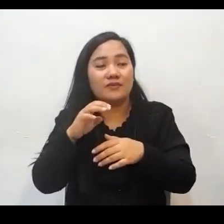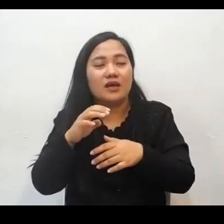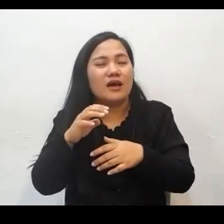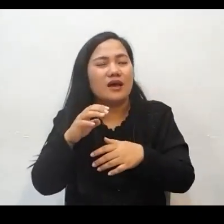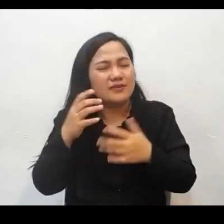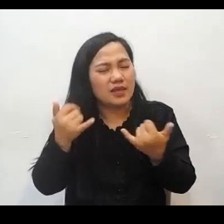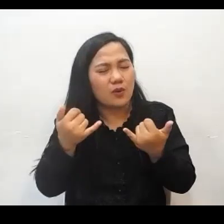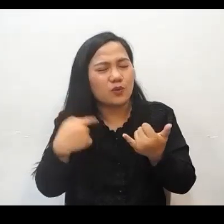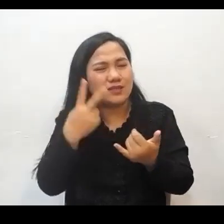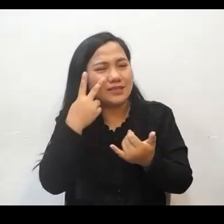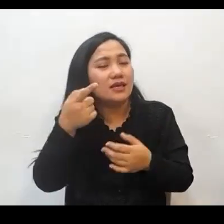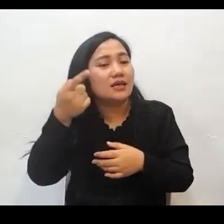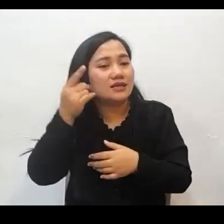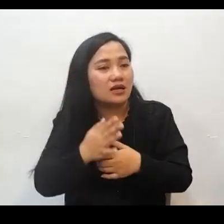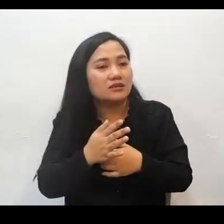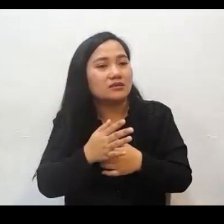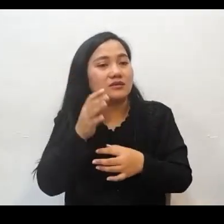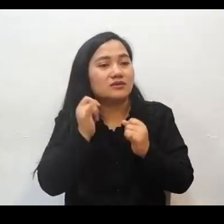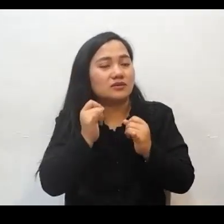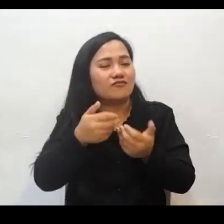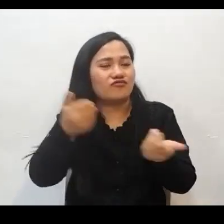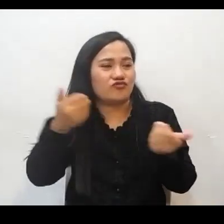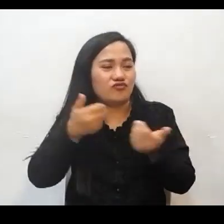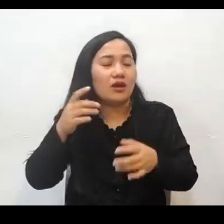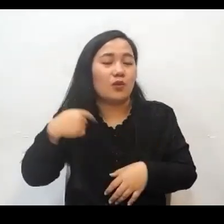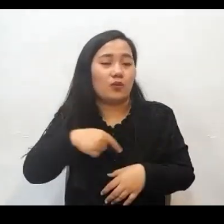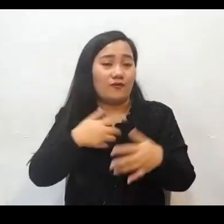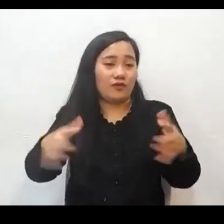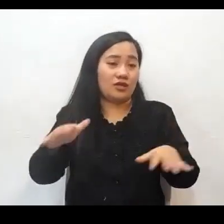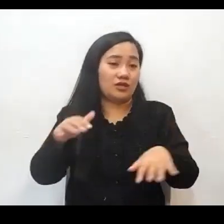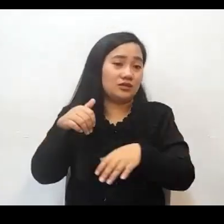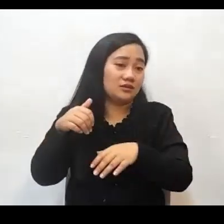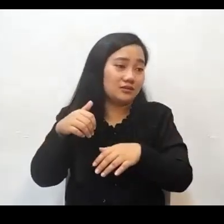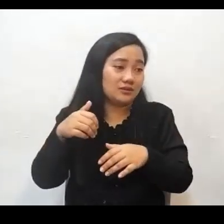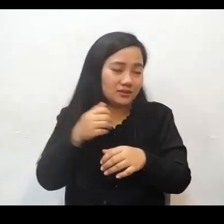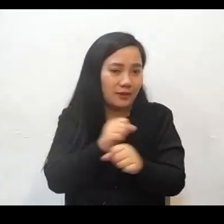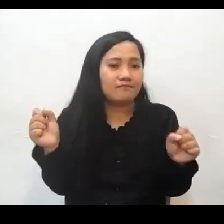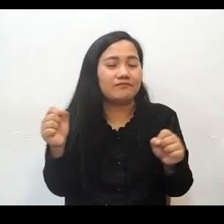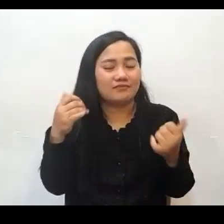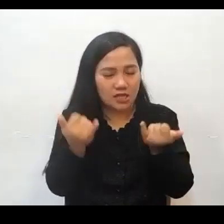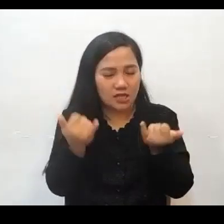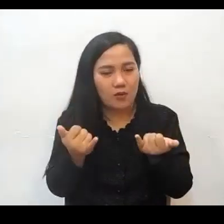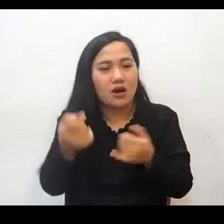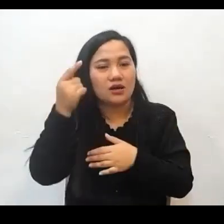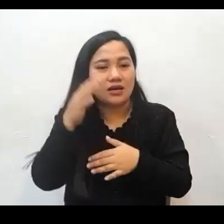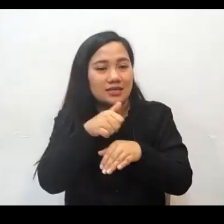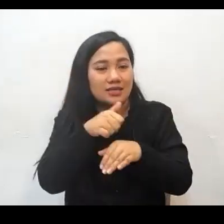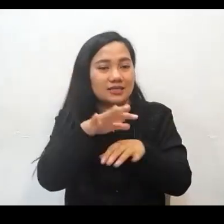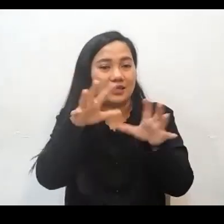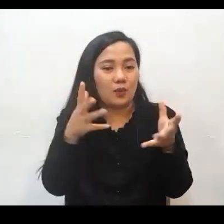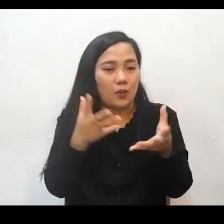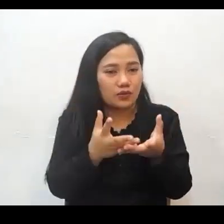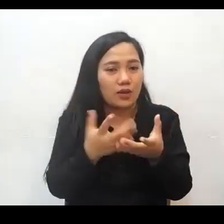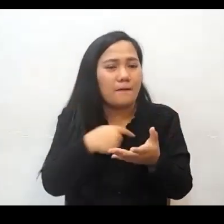Nang tayo po ay maligtas, isinugun na po tayo ng Diyos sa sanlibutan. Even though we stayed in the world and the work in the world, we have to